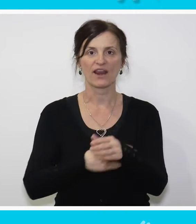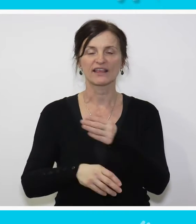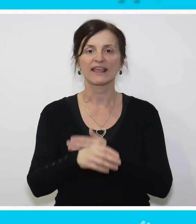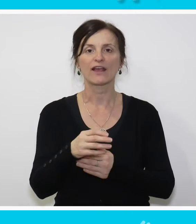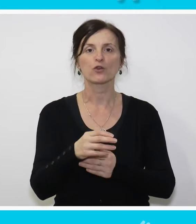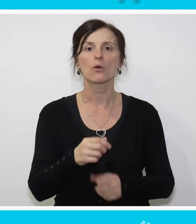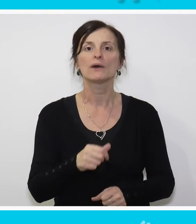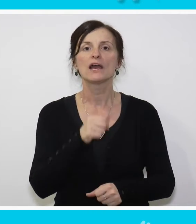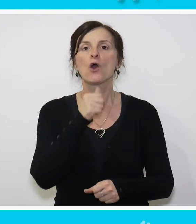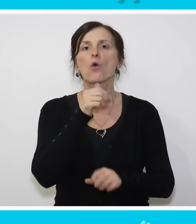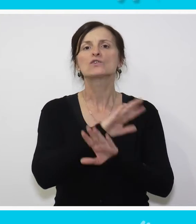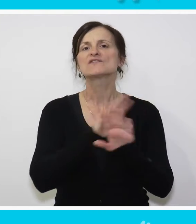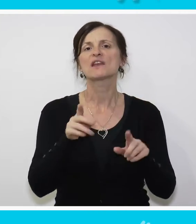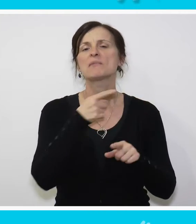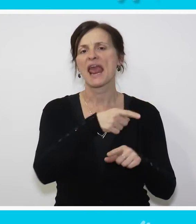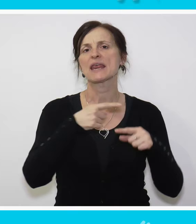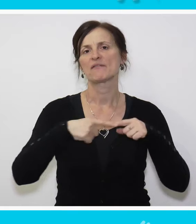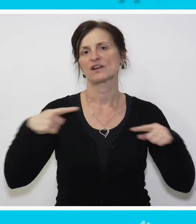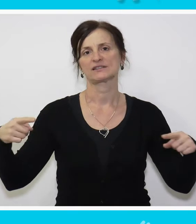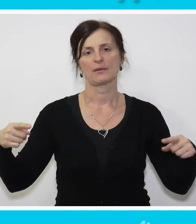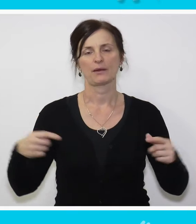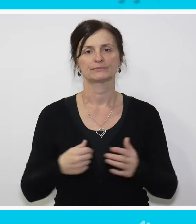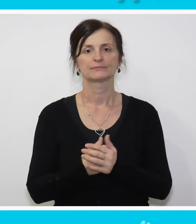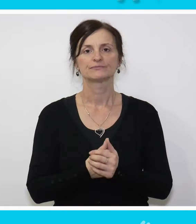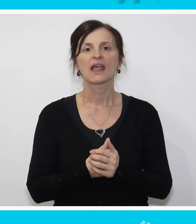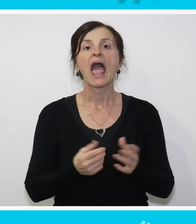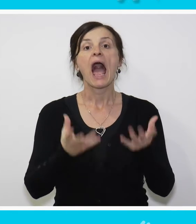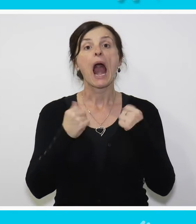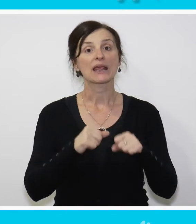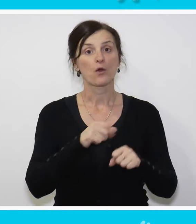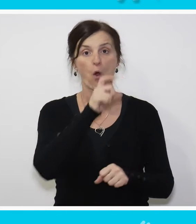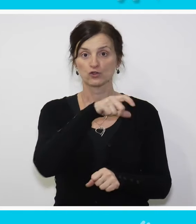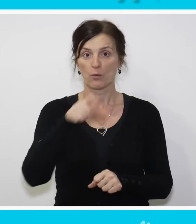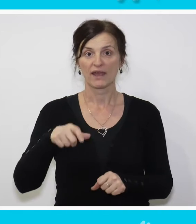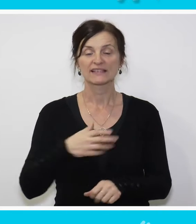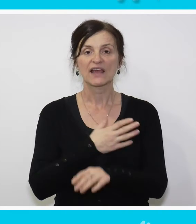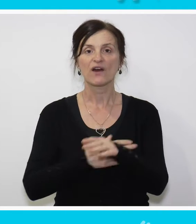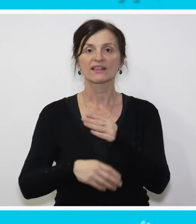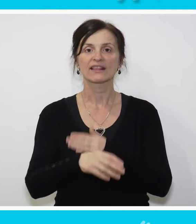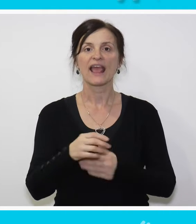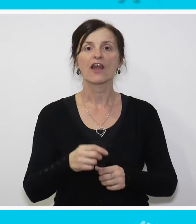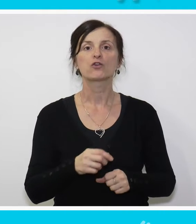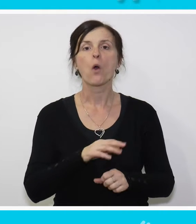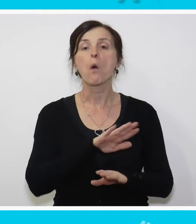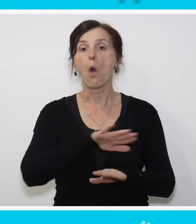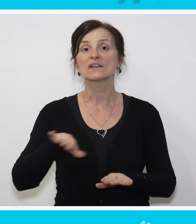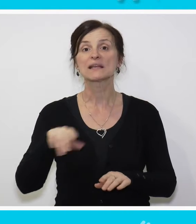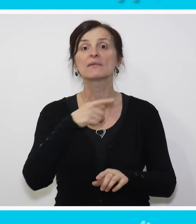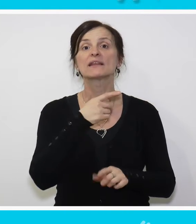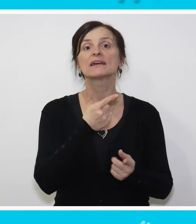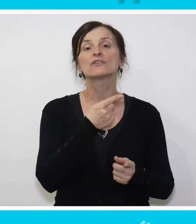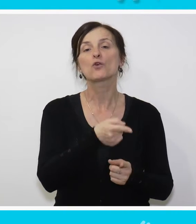invaliditetom u svim njenim oblicima. Ali osobe sa invaliditetom osim